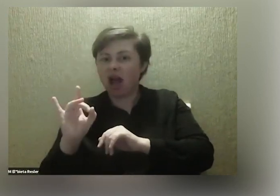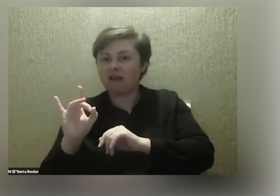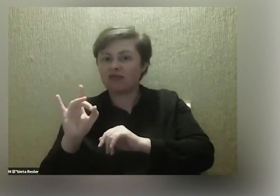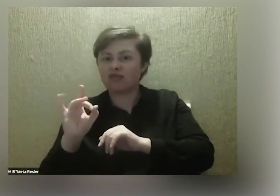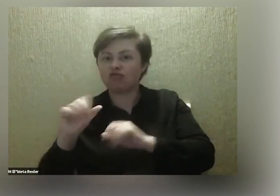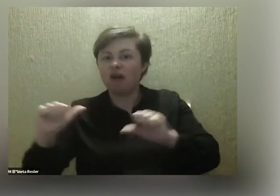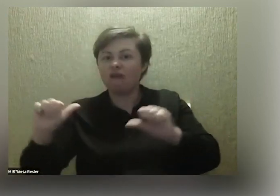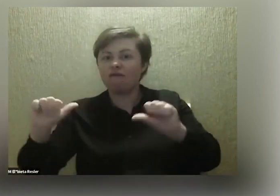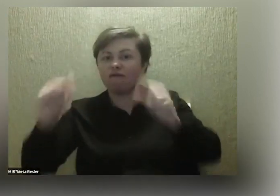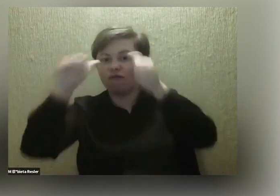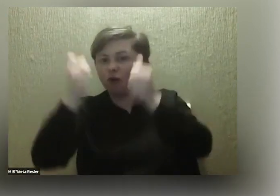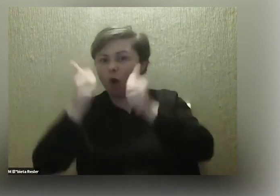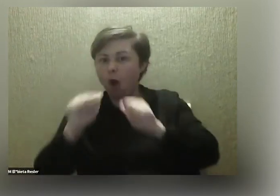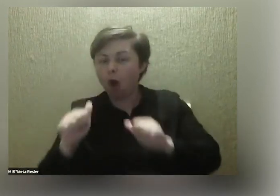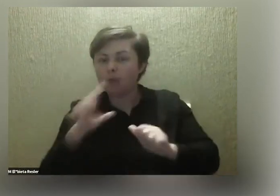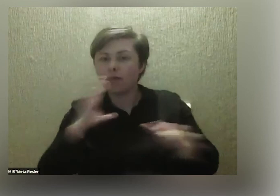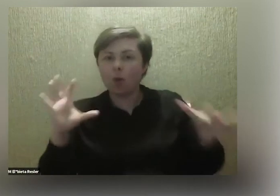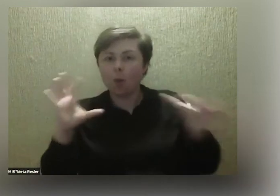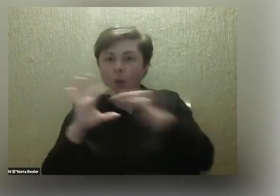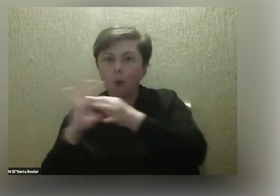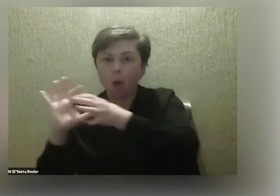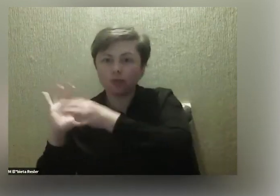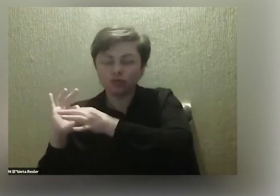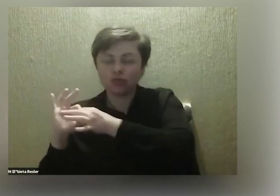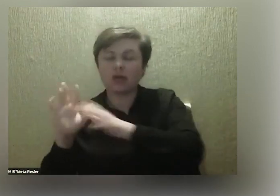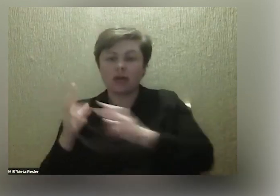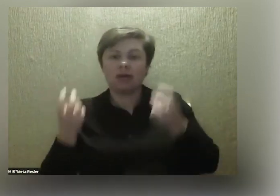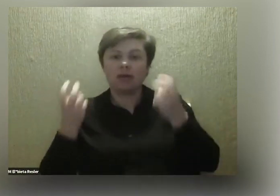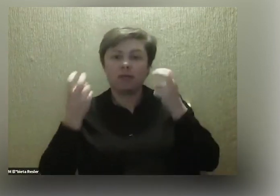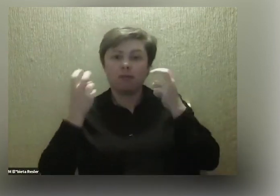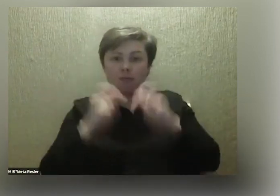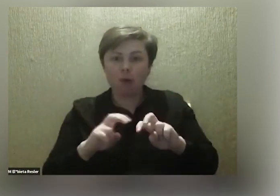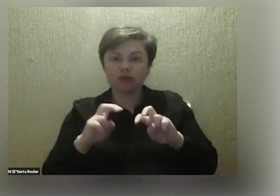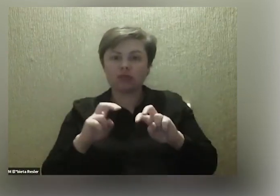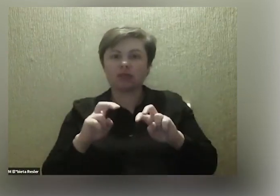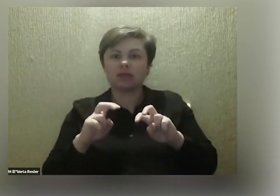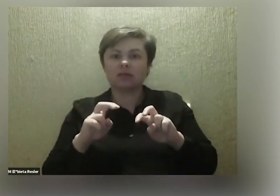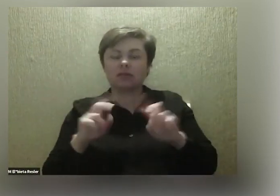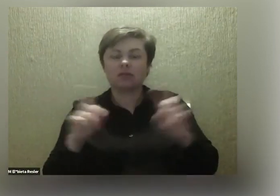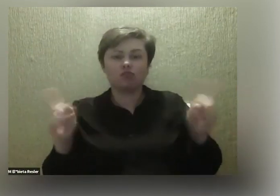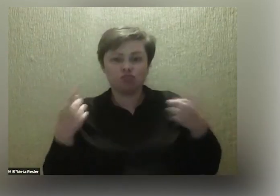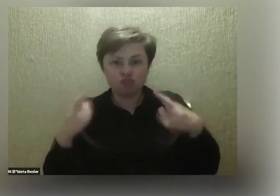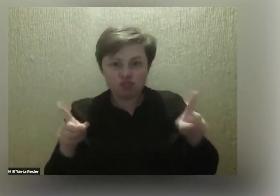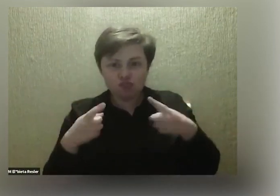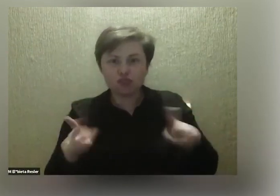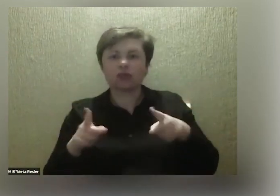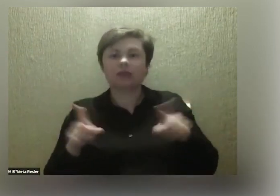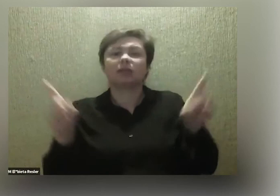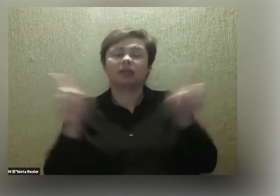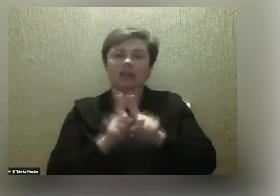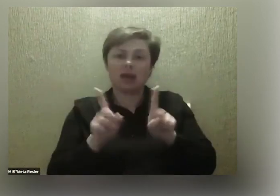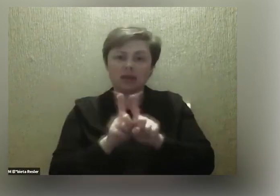łączone i powstawał z tego taki duży utwór, zarówno muzyczny, jak